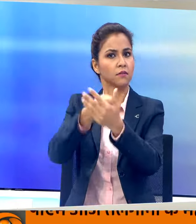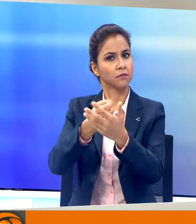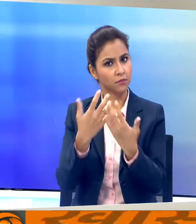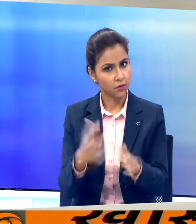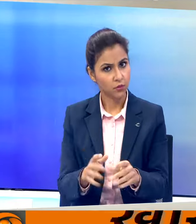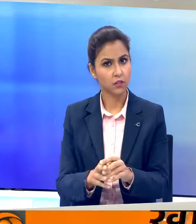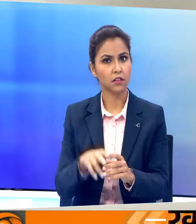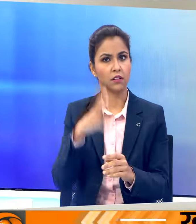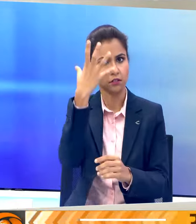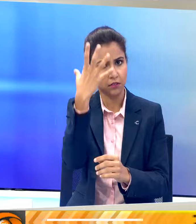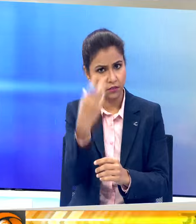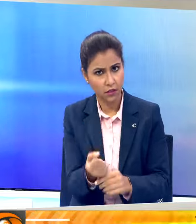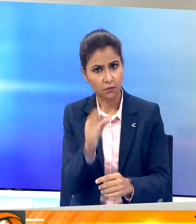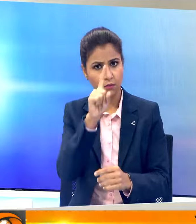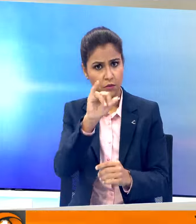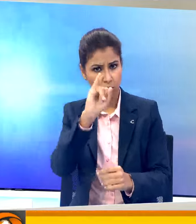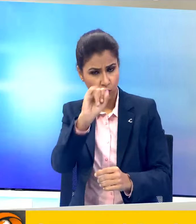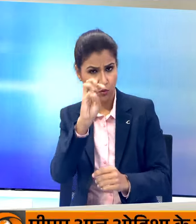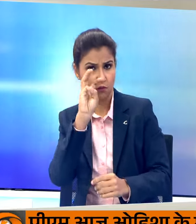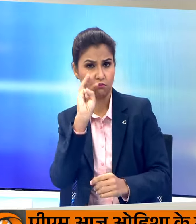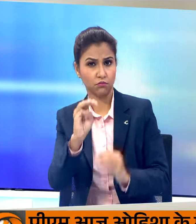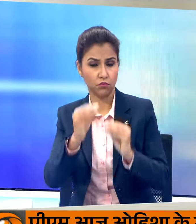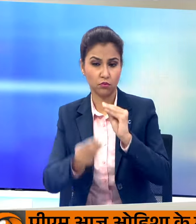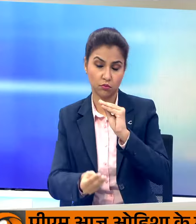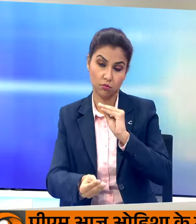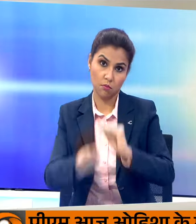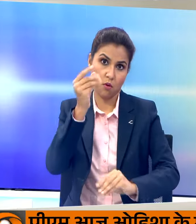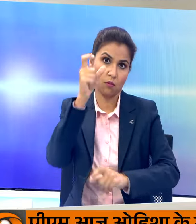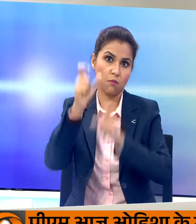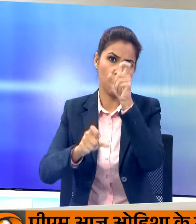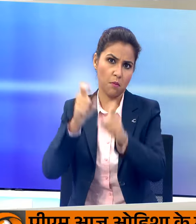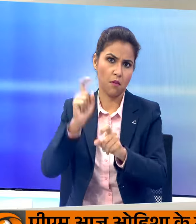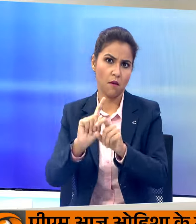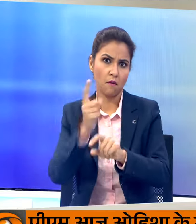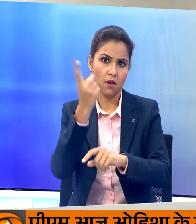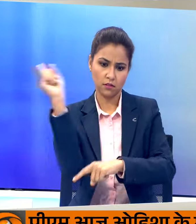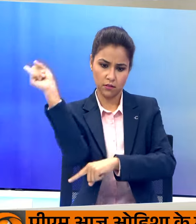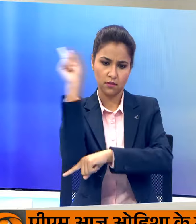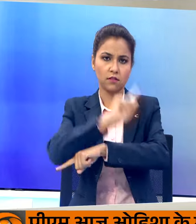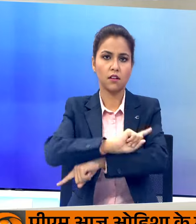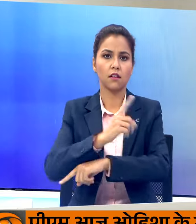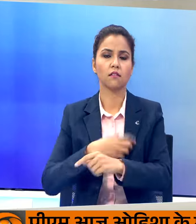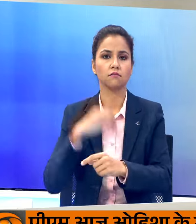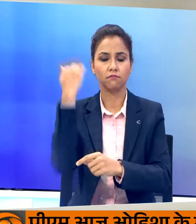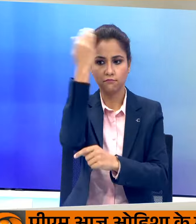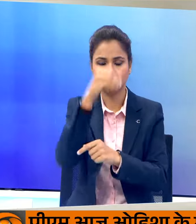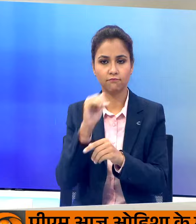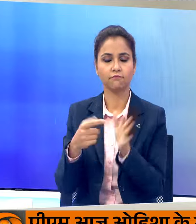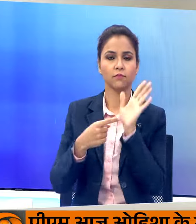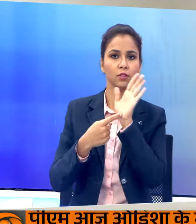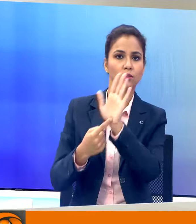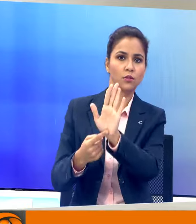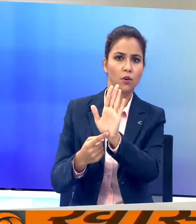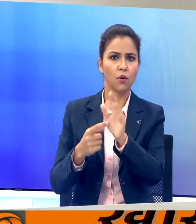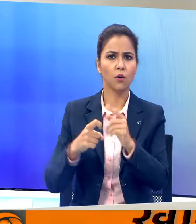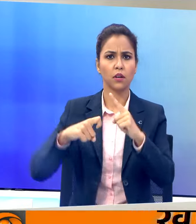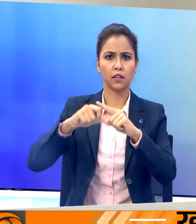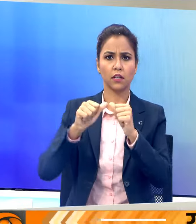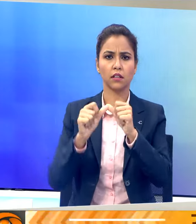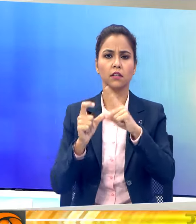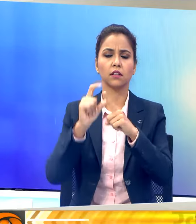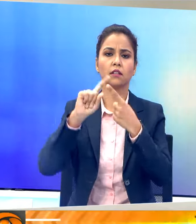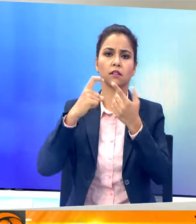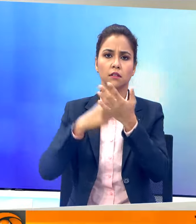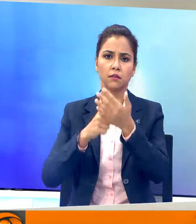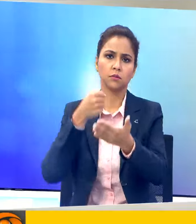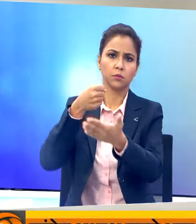देर शाम तक सोला हजार से अधिक्ष्वत दालू भी पहले दिन बाबा केदार के दर्शन के लिए केदार पूरी पहुँच गए है